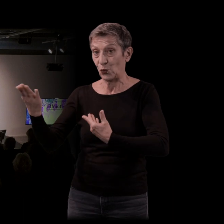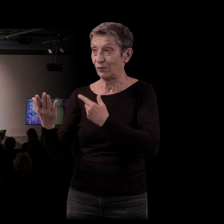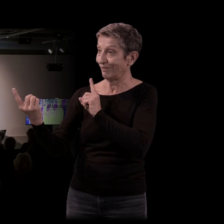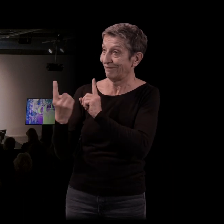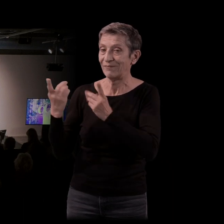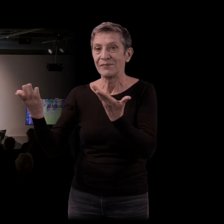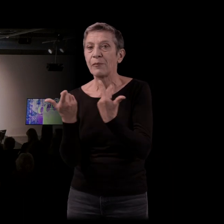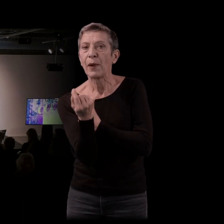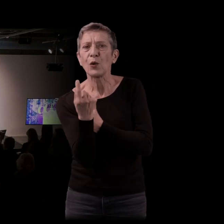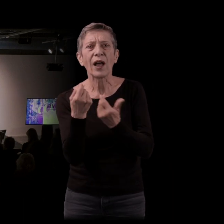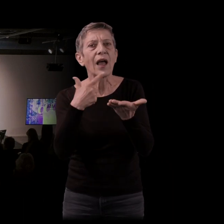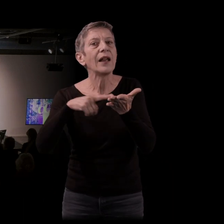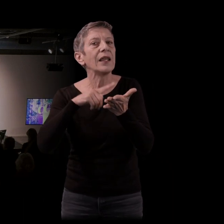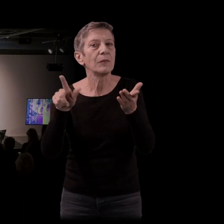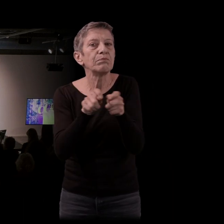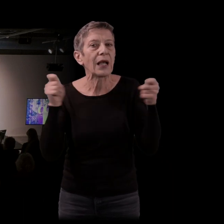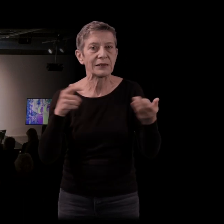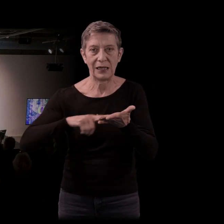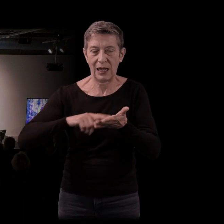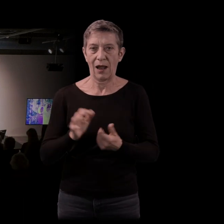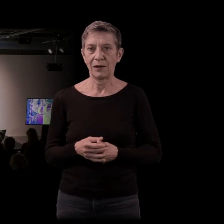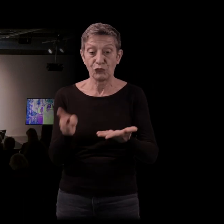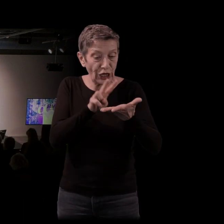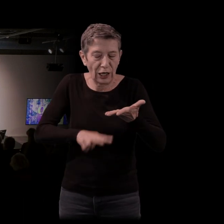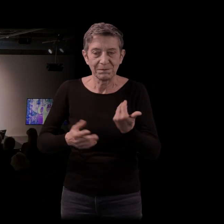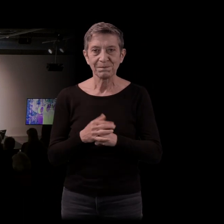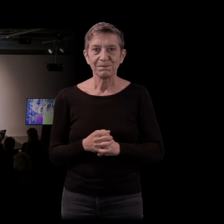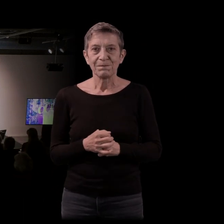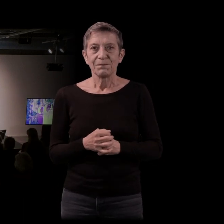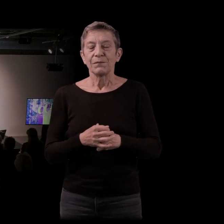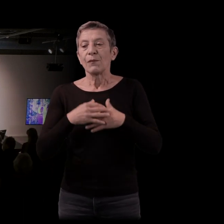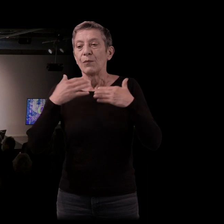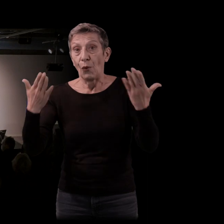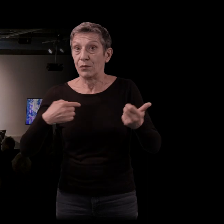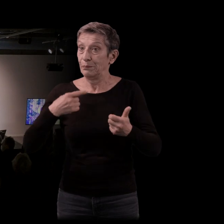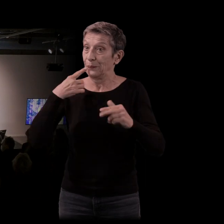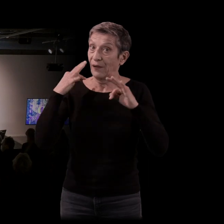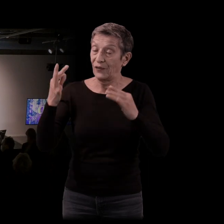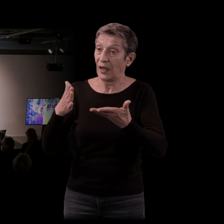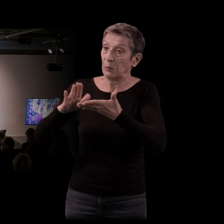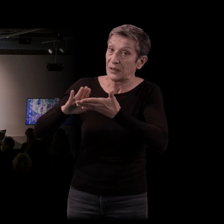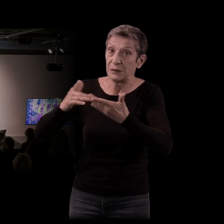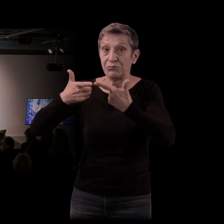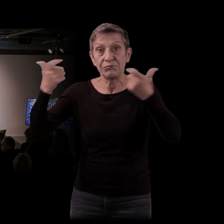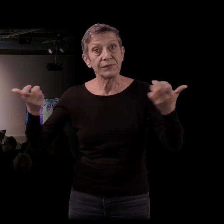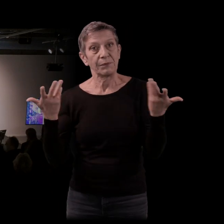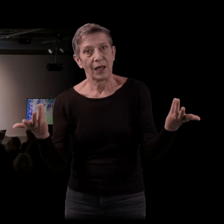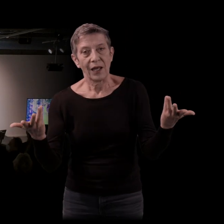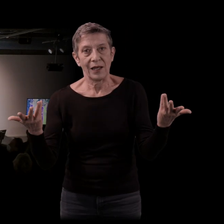Magazine littéraire. J'évoquais d'une certaine manière les trophées, les honneurs, mais ce serait peut-être oublié les livres et le titre de ces ouvrages